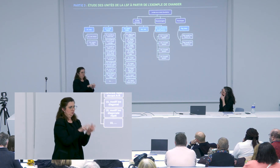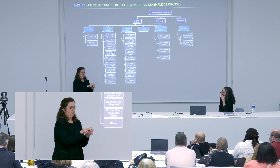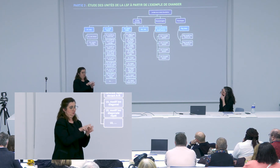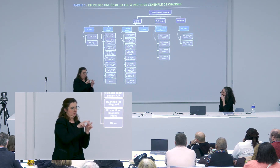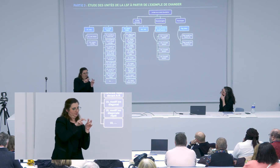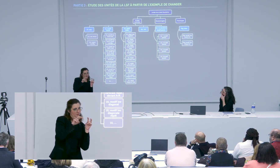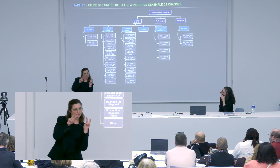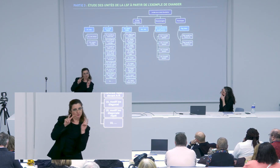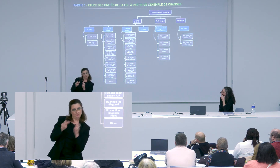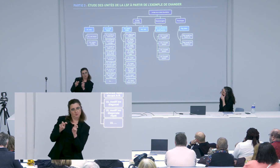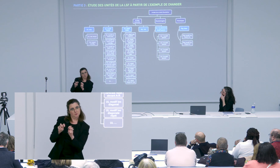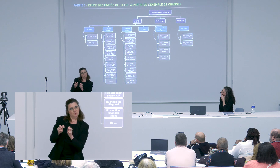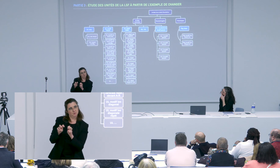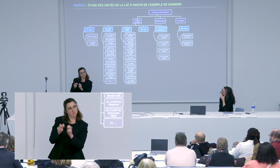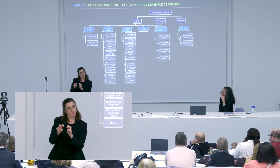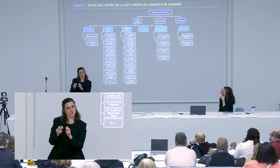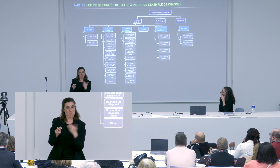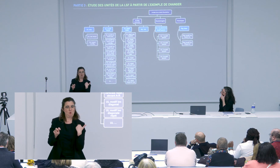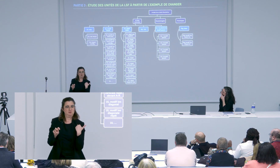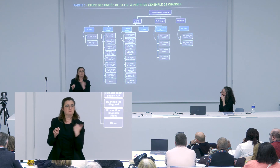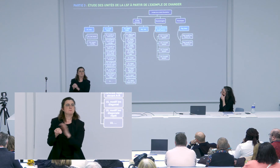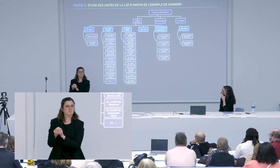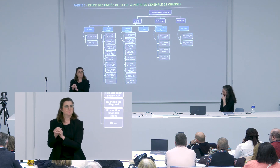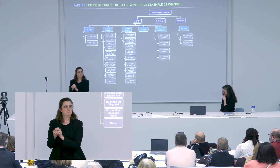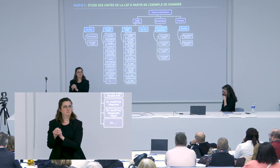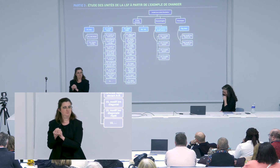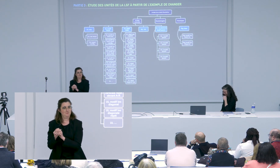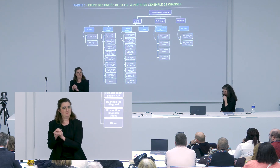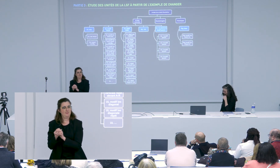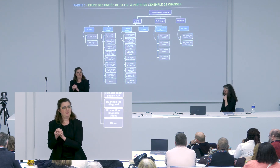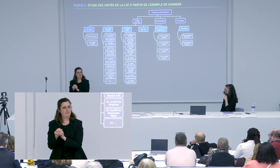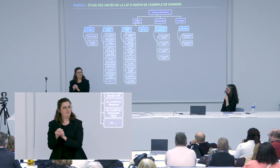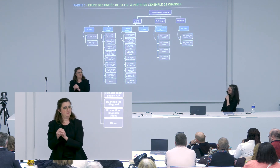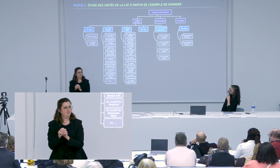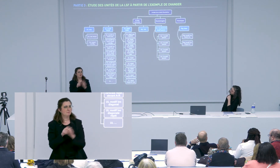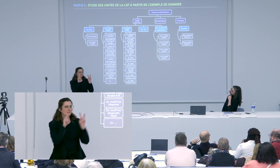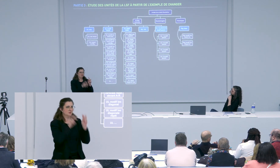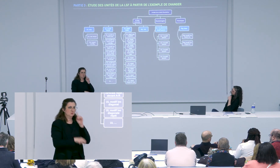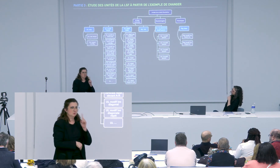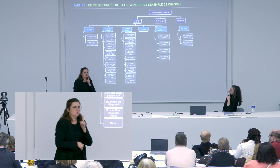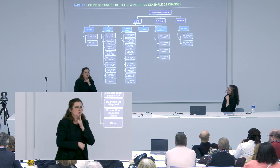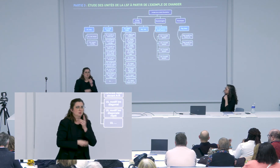ont fait beaucoup de recherches sur la linguistique des langues vocales mais par rapport à la linguistique des langues des signes